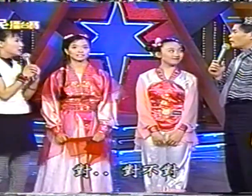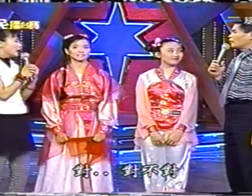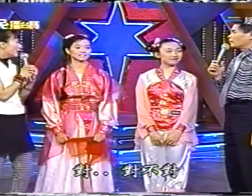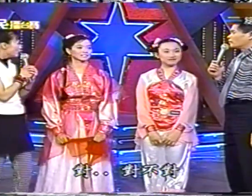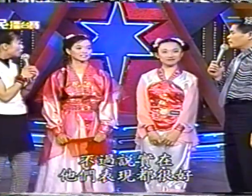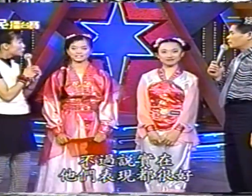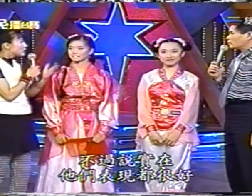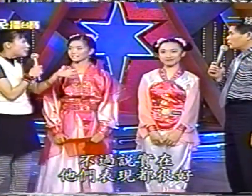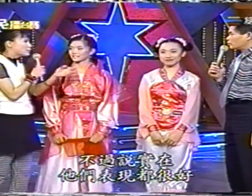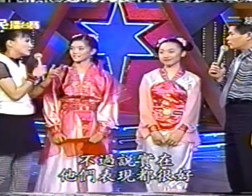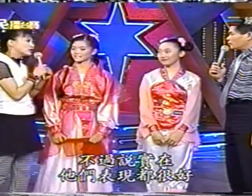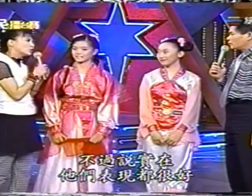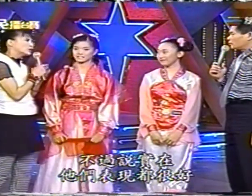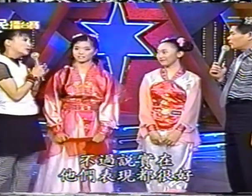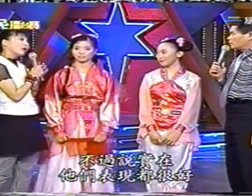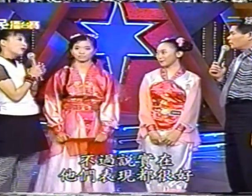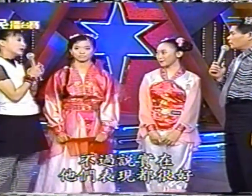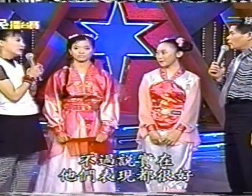过说实在他们表现都很好有